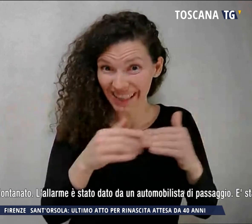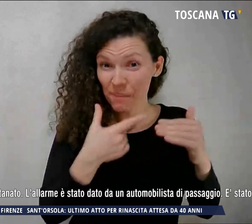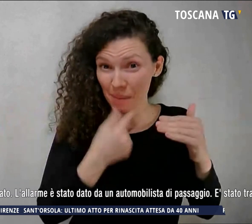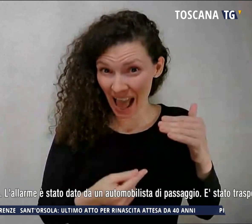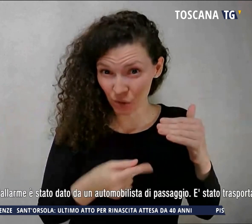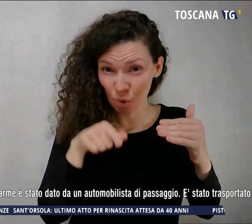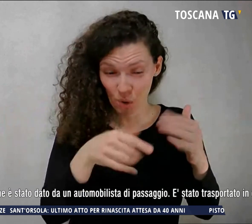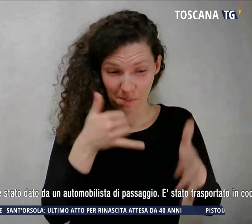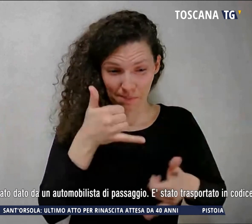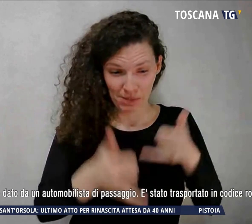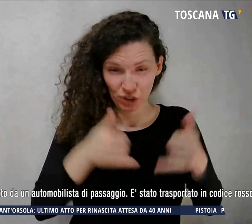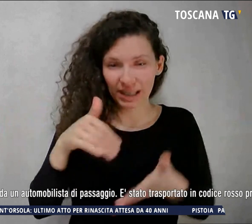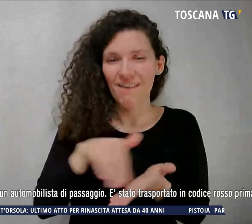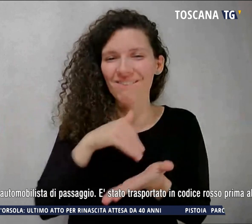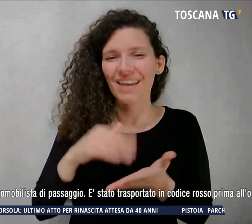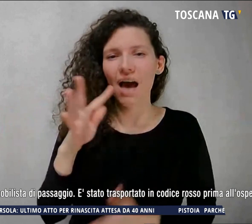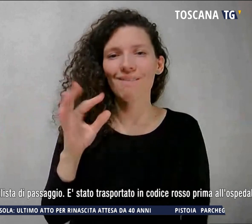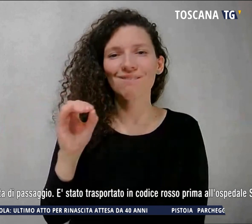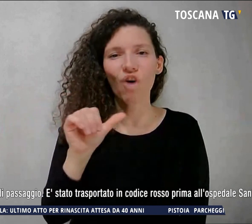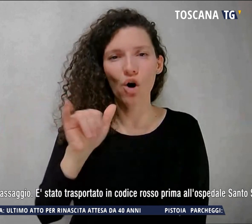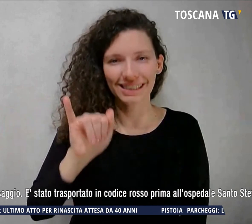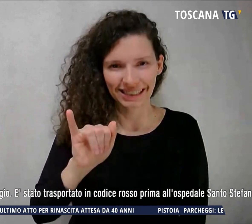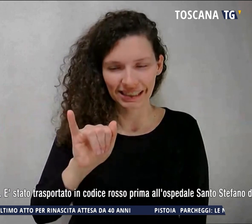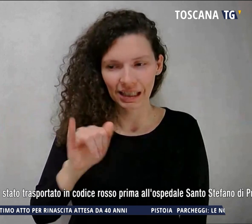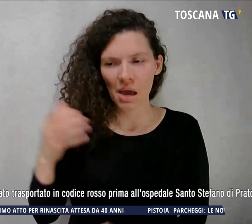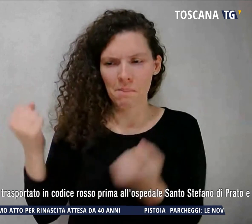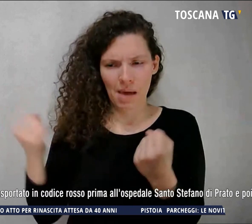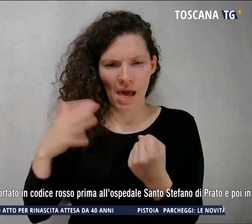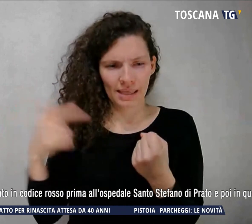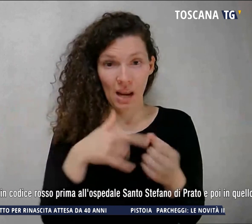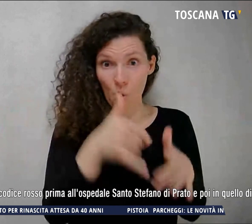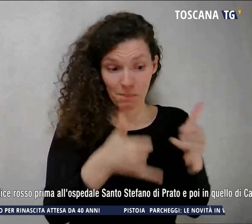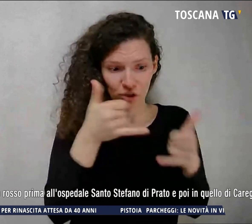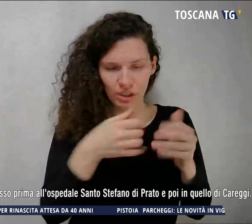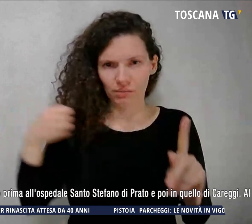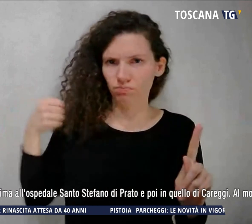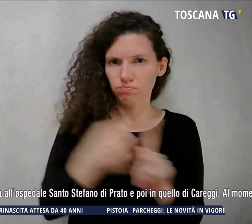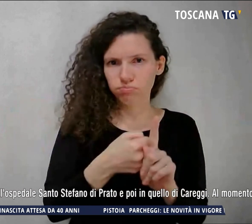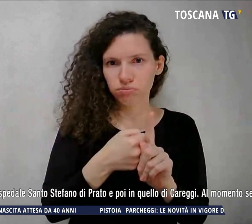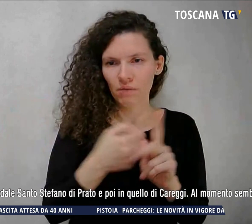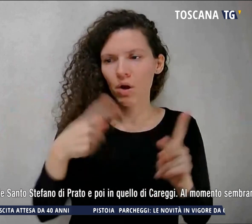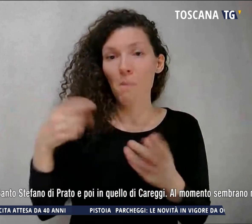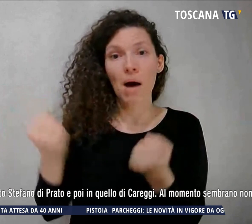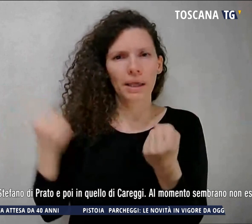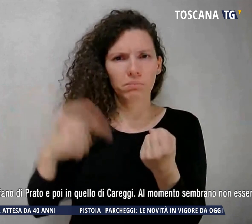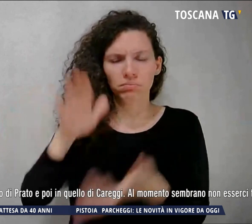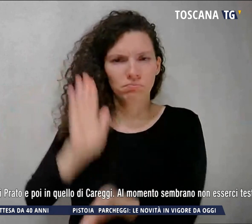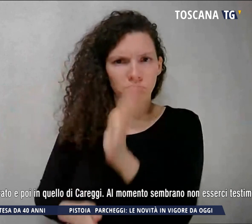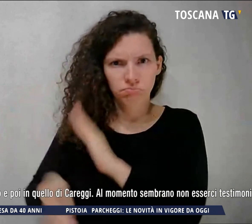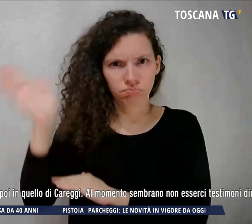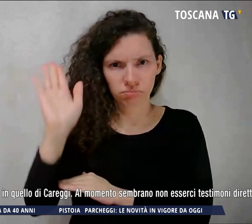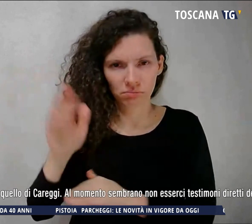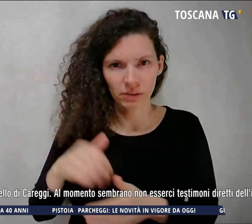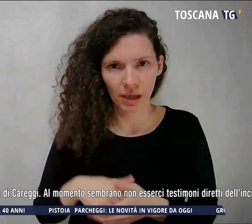dei fossi da un veicolo che poi si è allontanato. Dunque un veicolo pirata. L